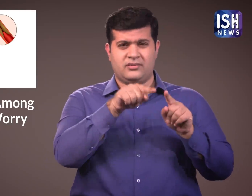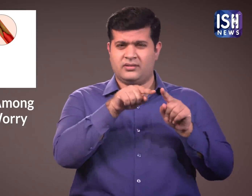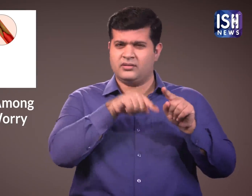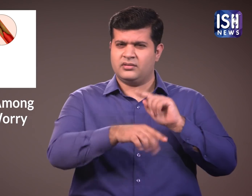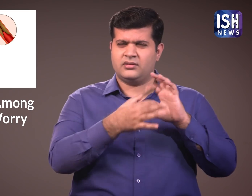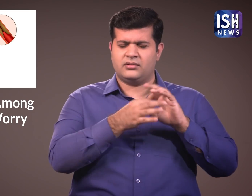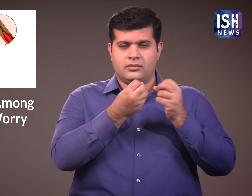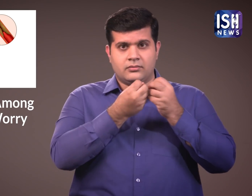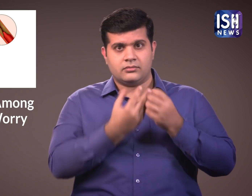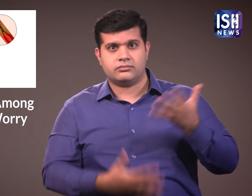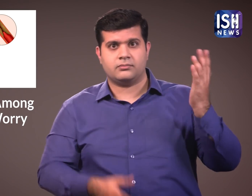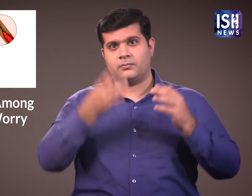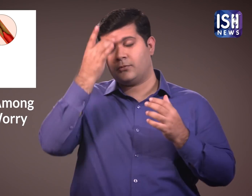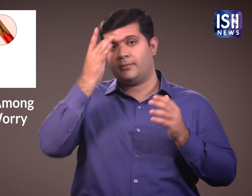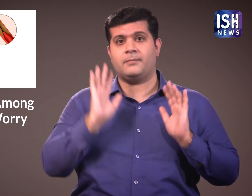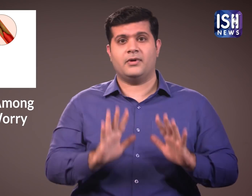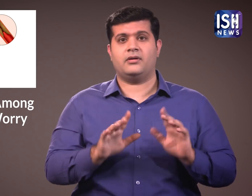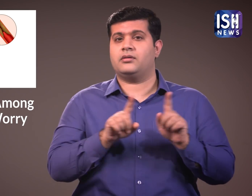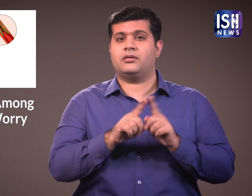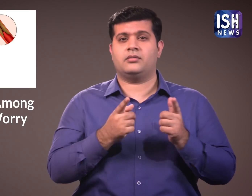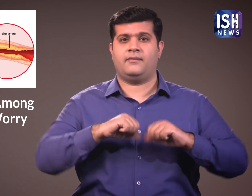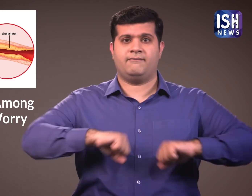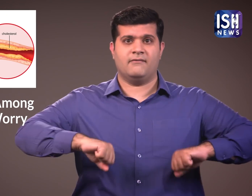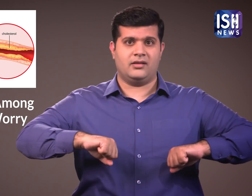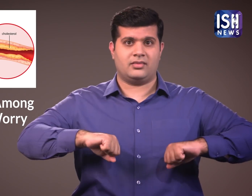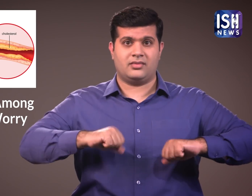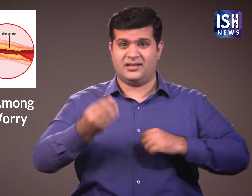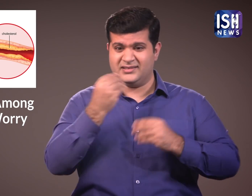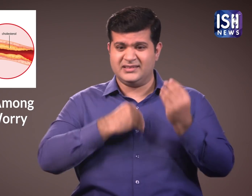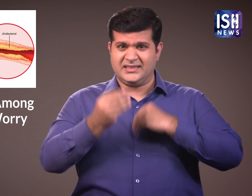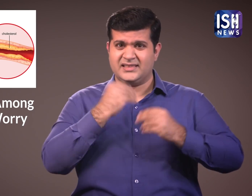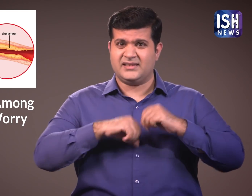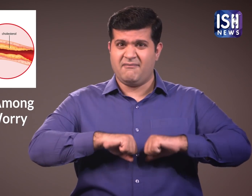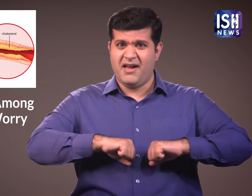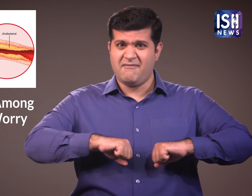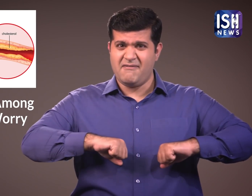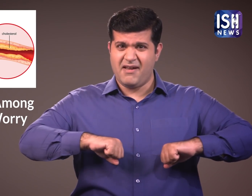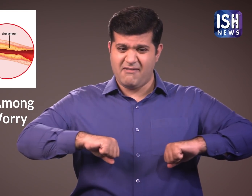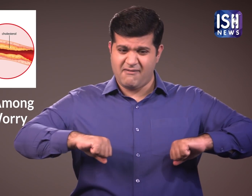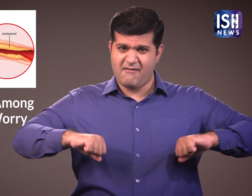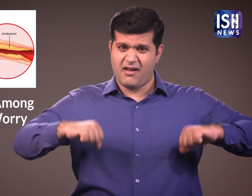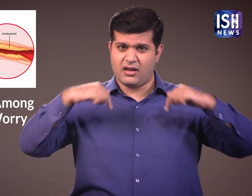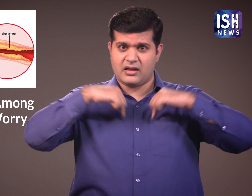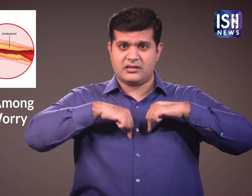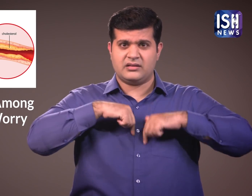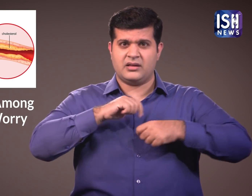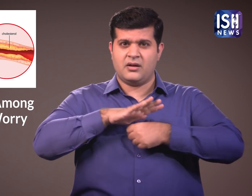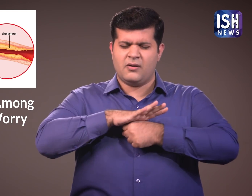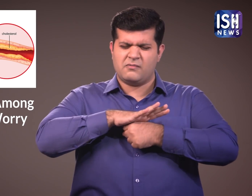कई संभावित कारण हो सकते है जैसे फैट का जमा होना, कोलेस्ट्रॉल